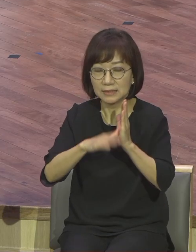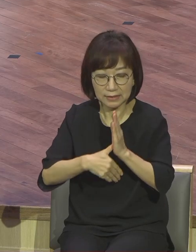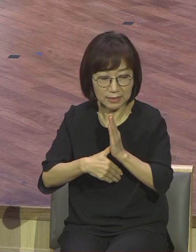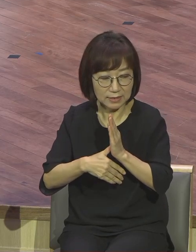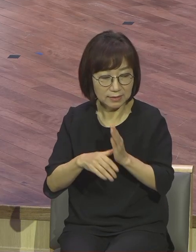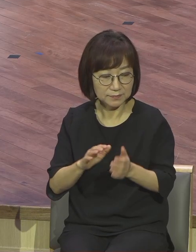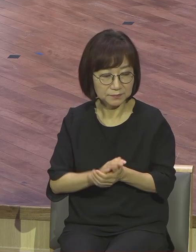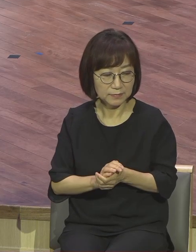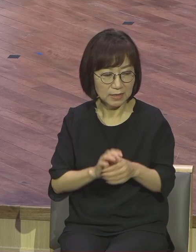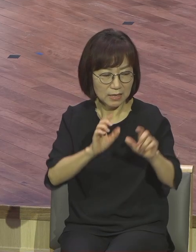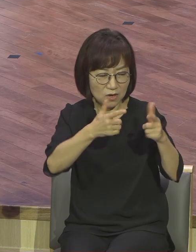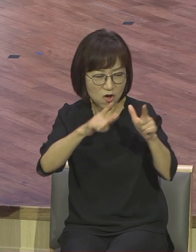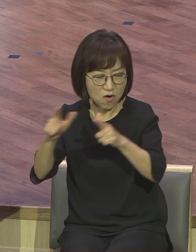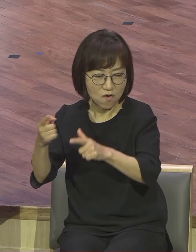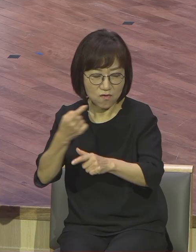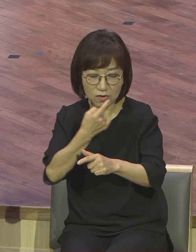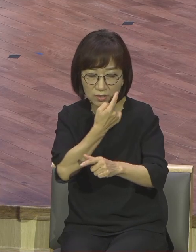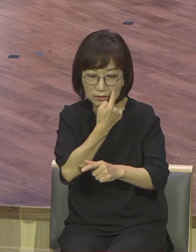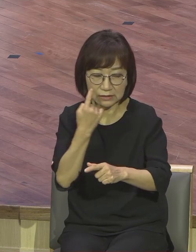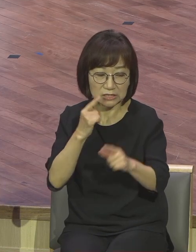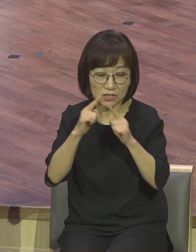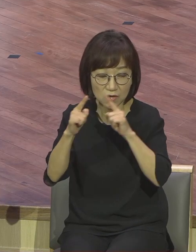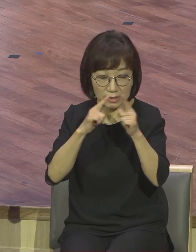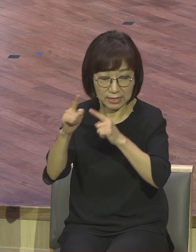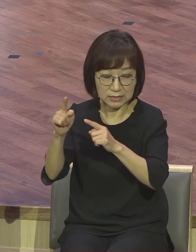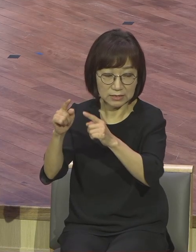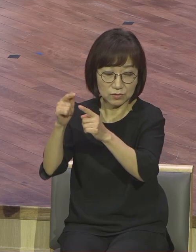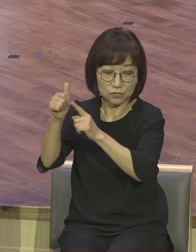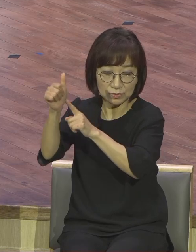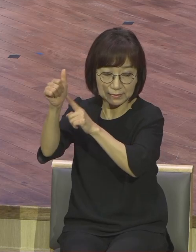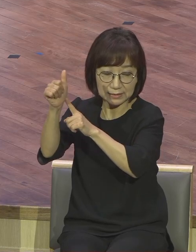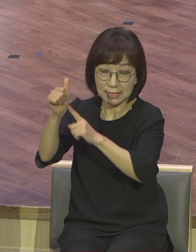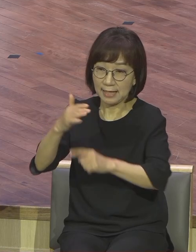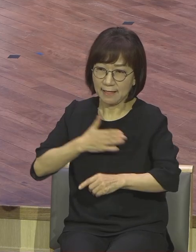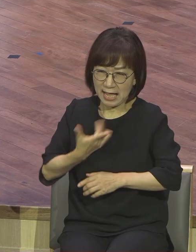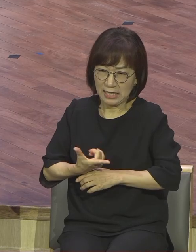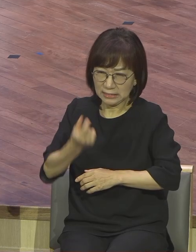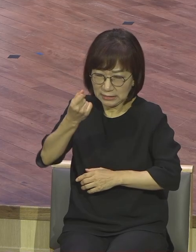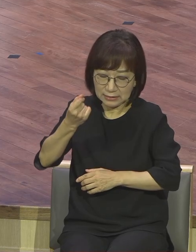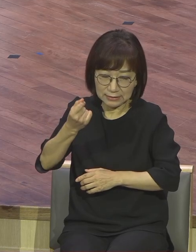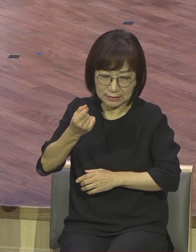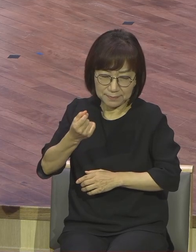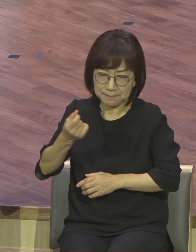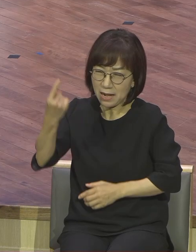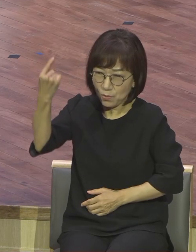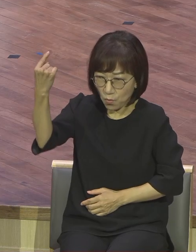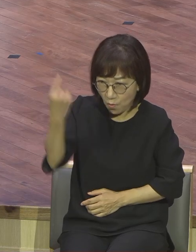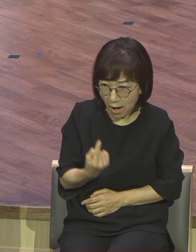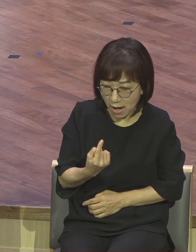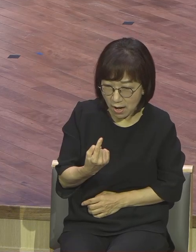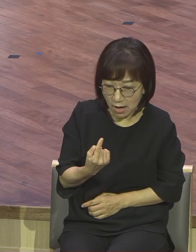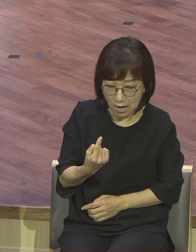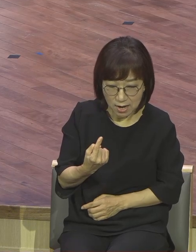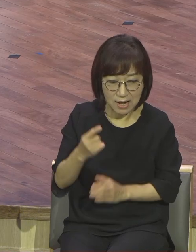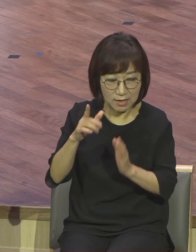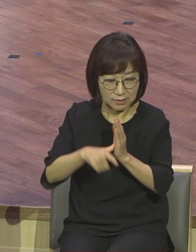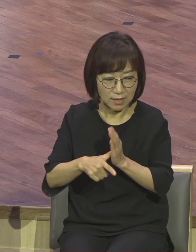전하시니가 이르시되 내가 진실로 속히오리라 하시거늘 아멘 주 예수여